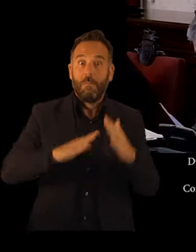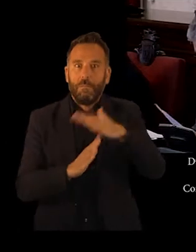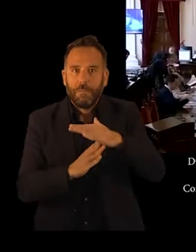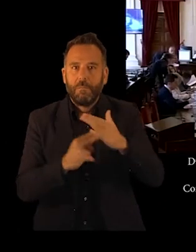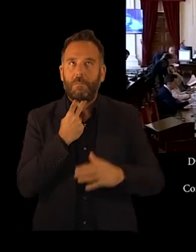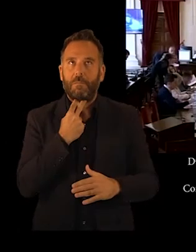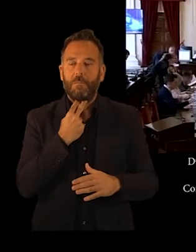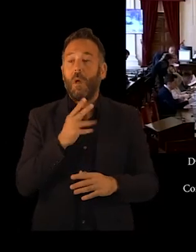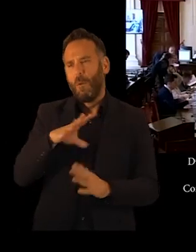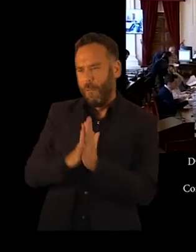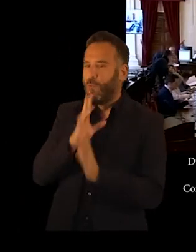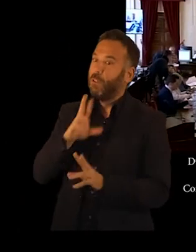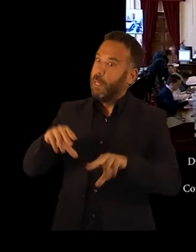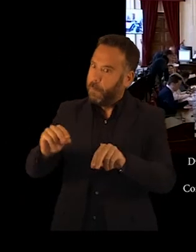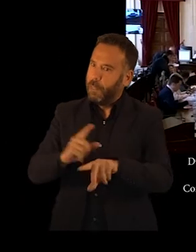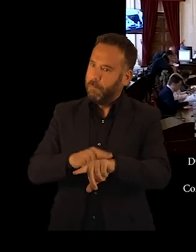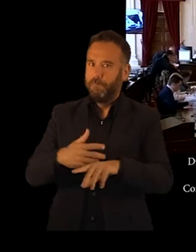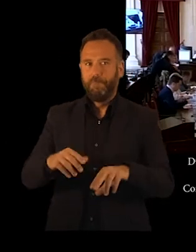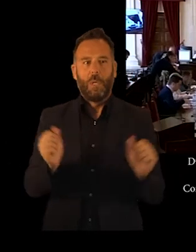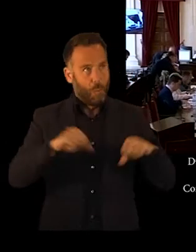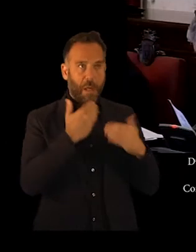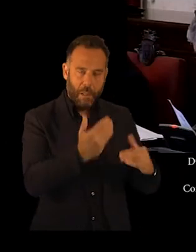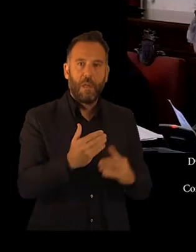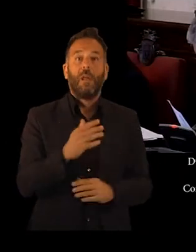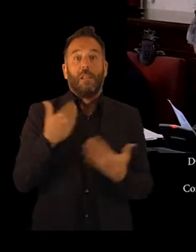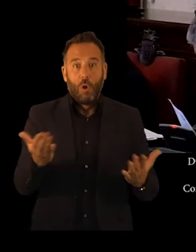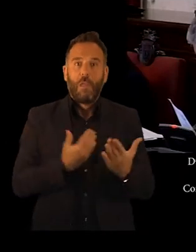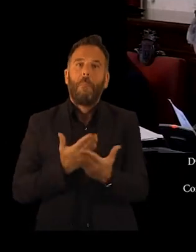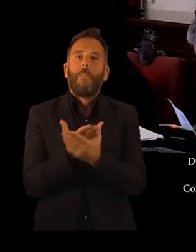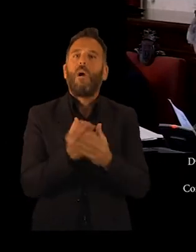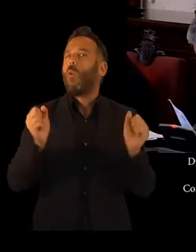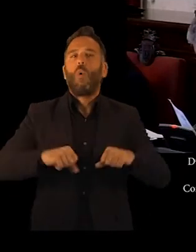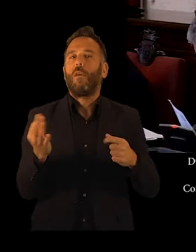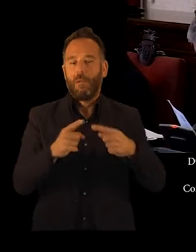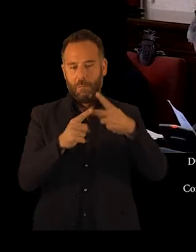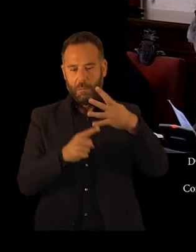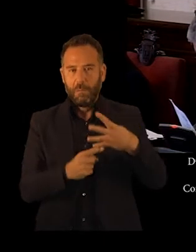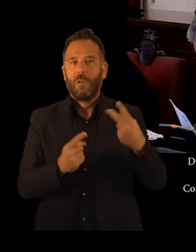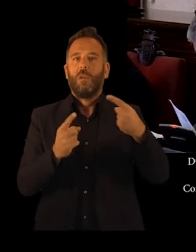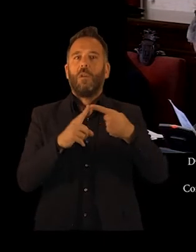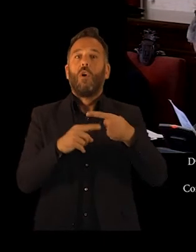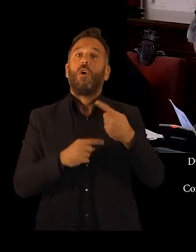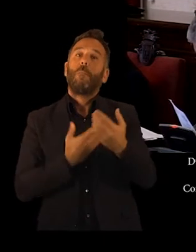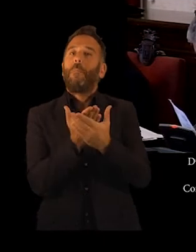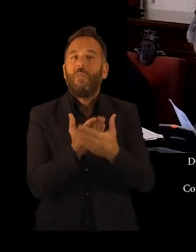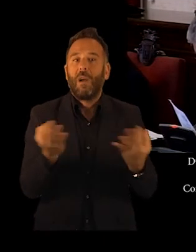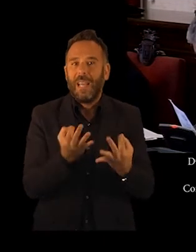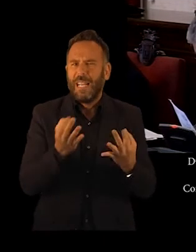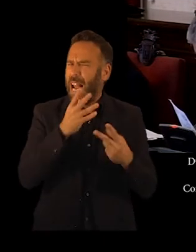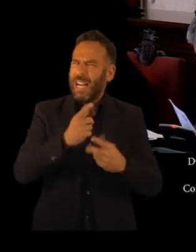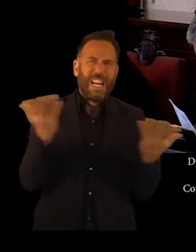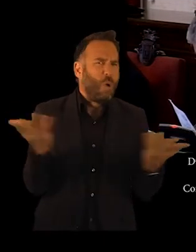Señora Tróbal, por ahí terminando. Gracias. Por ello, instamos los siguientes acuerdos. Un primer acuerdo de instar al Consejo Vino de la Junta para que, de manera